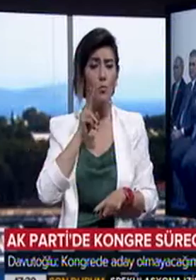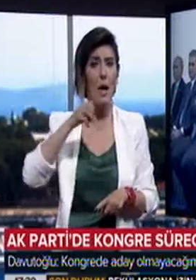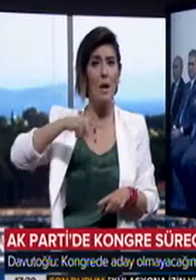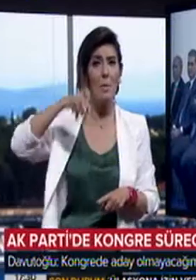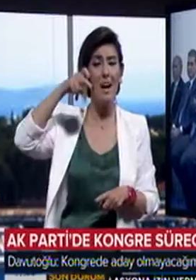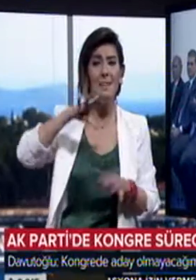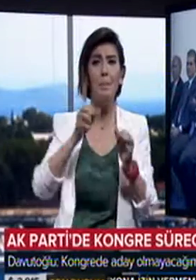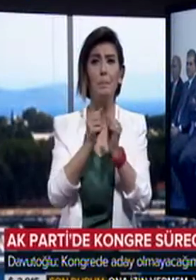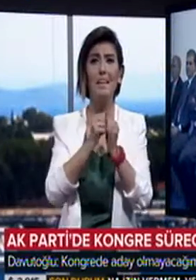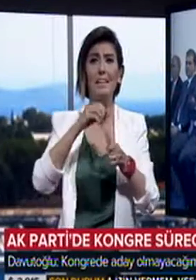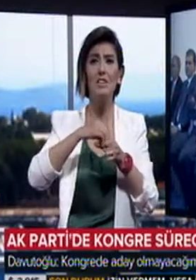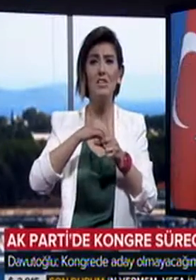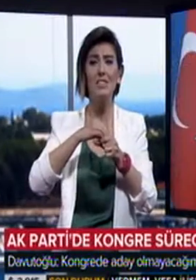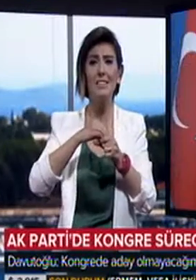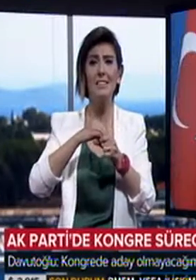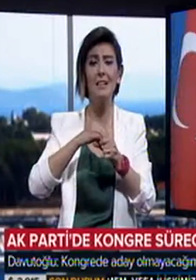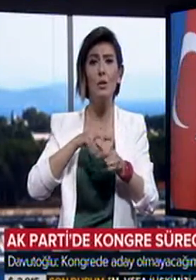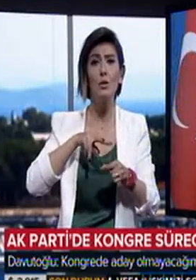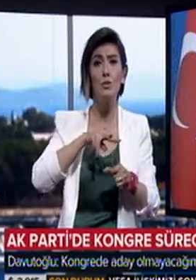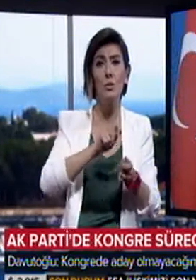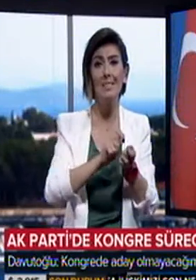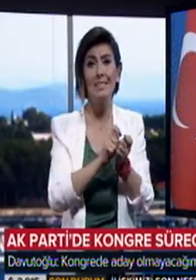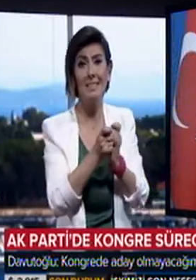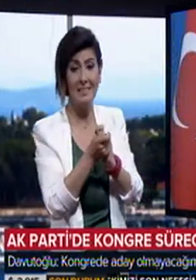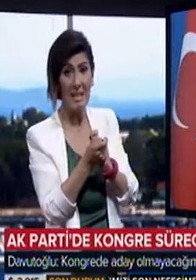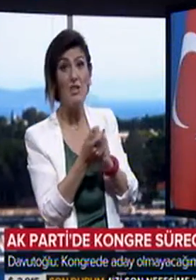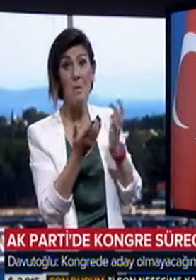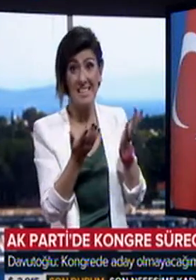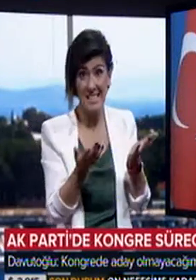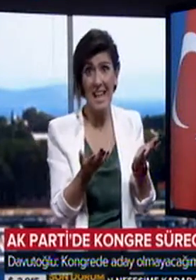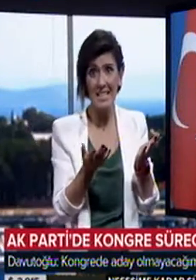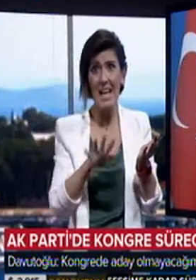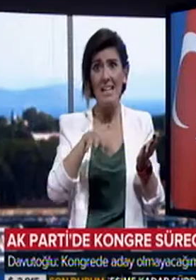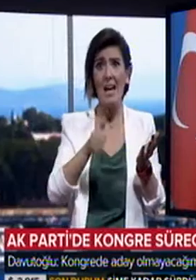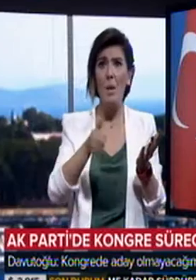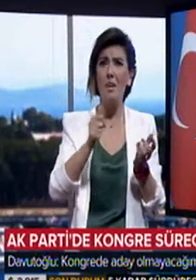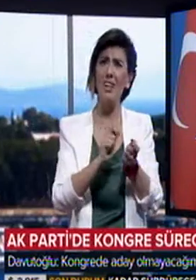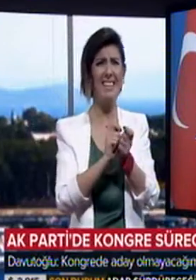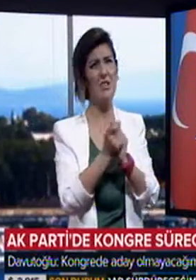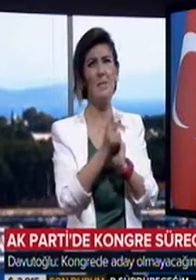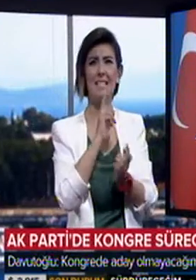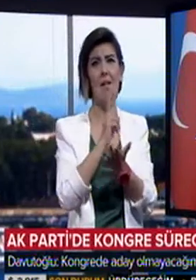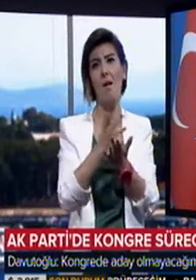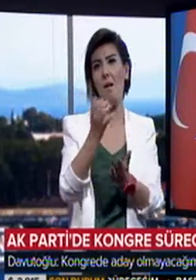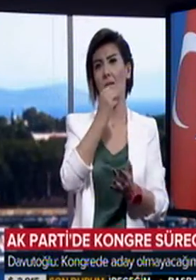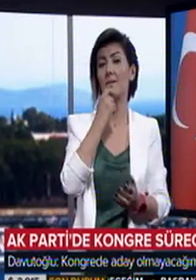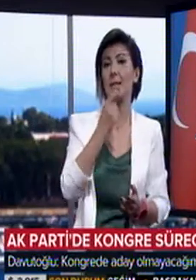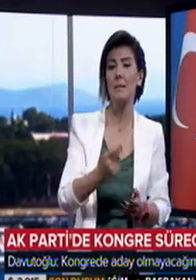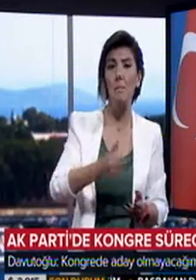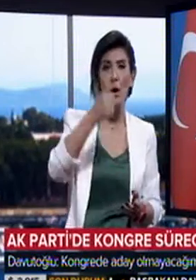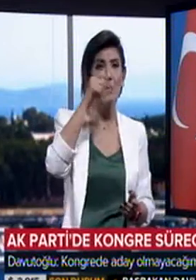Parti Birliği için refik değişmesindense genel başkan değişmesi kararı aldık dedi.